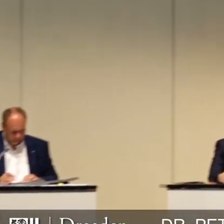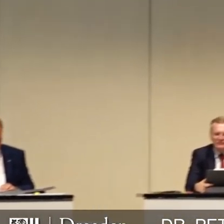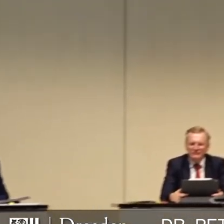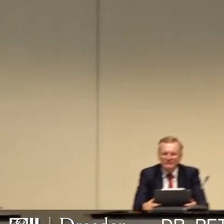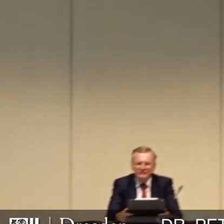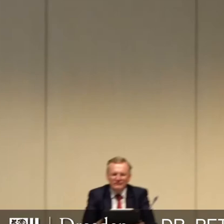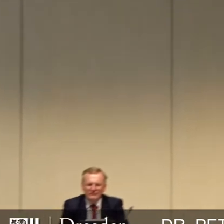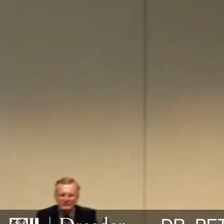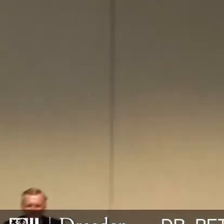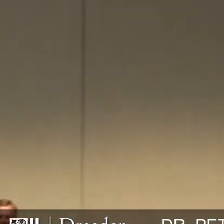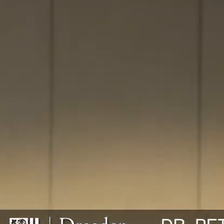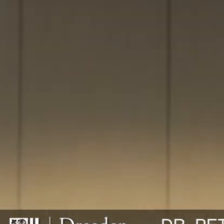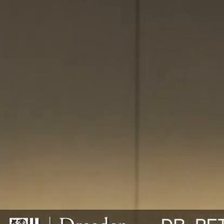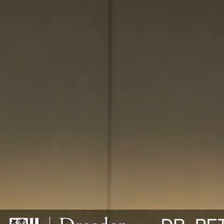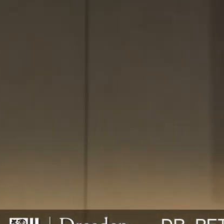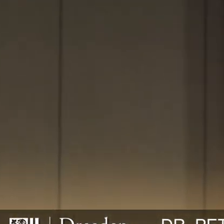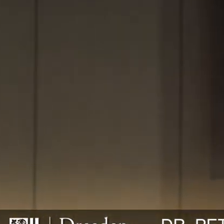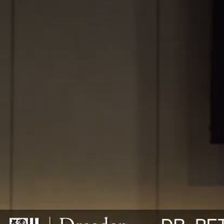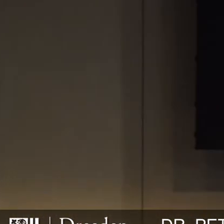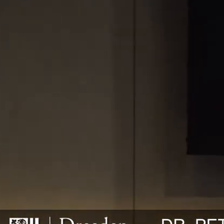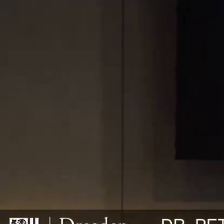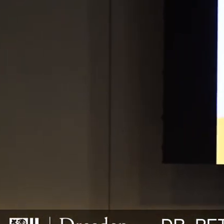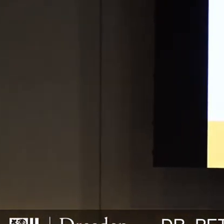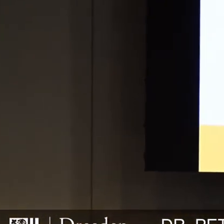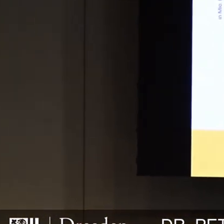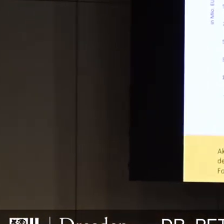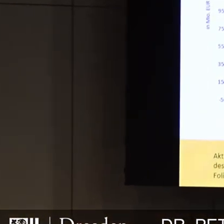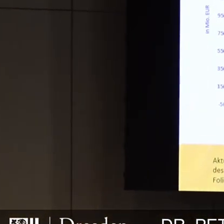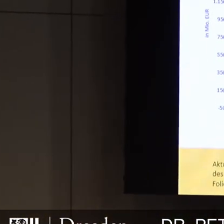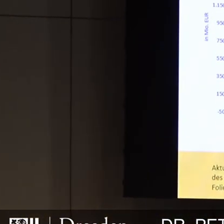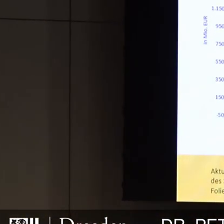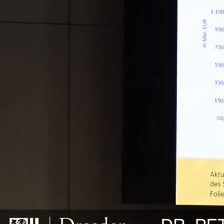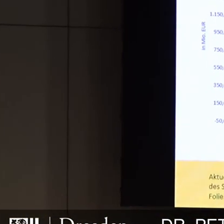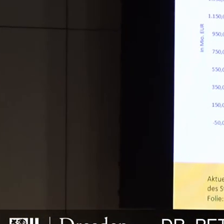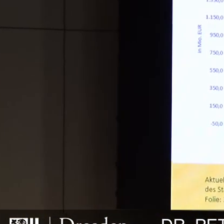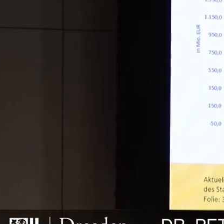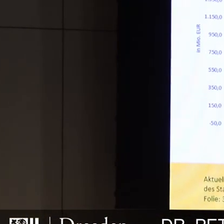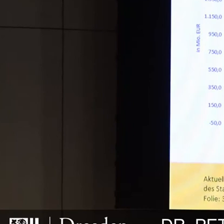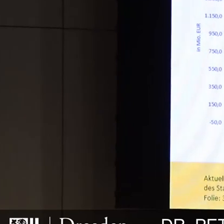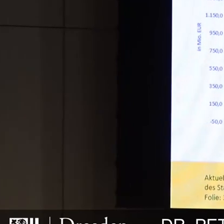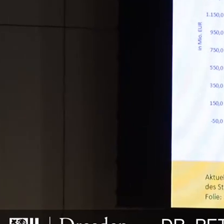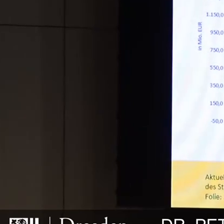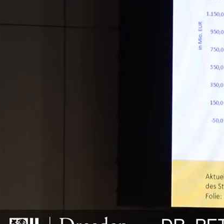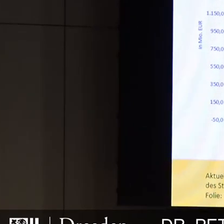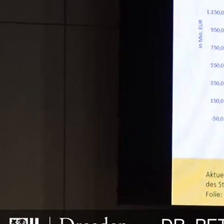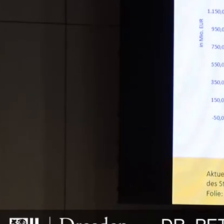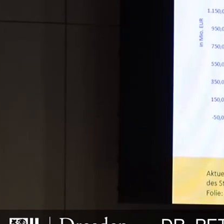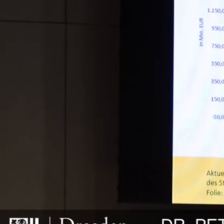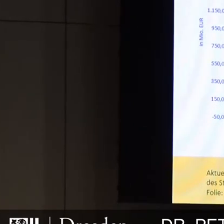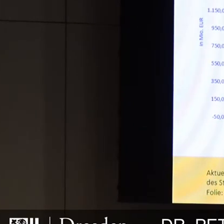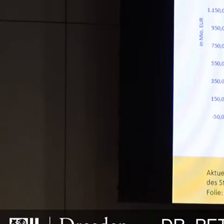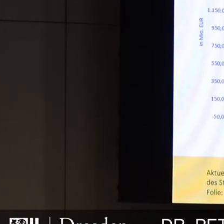Gibt 3,6 Milliarden im Ergebnishaushalt für den Doppelhaushalt. 3,6 Milliarden,